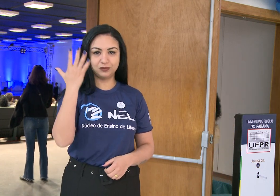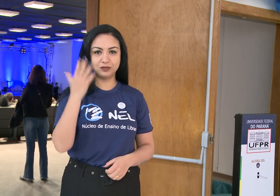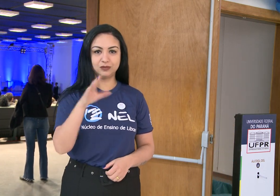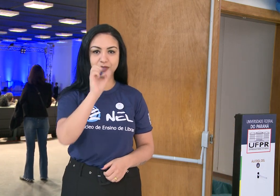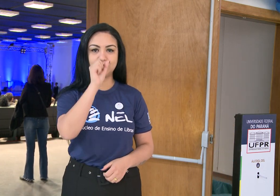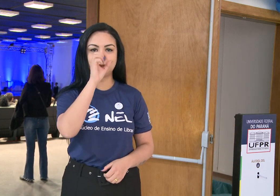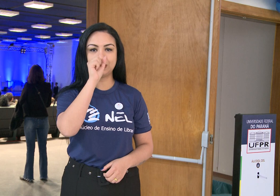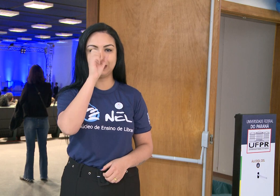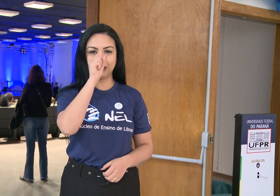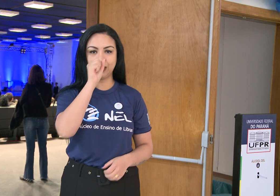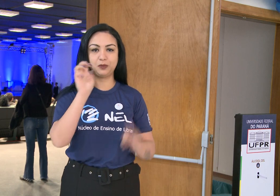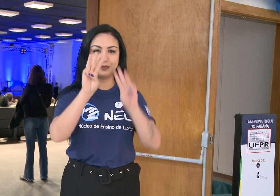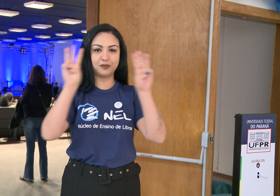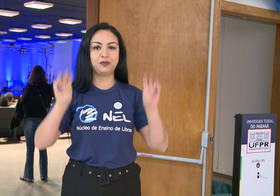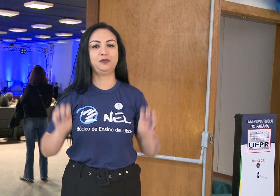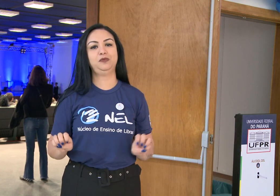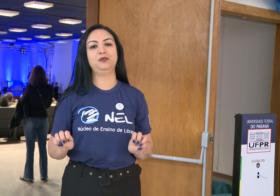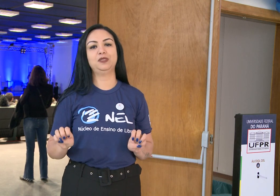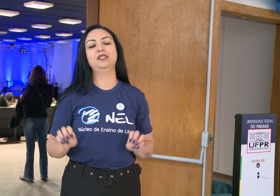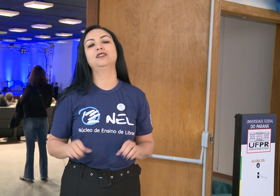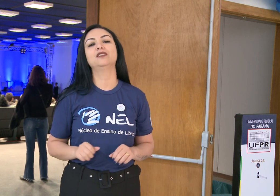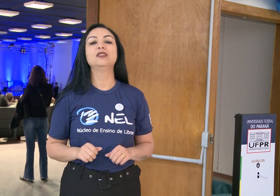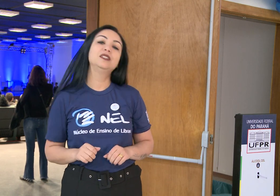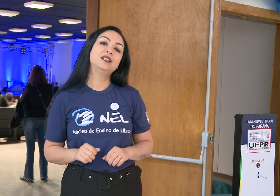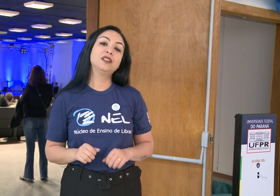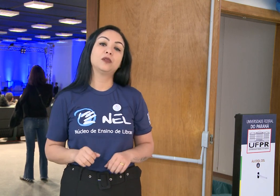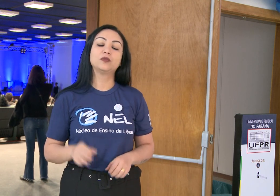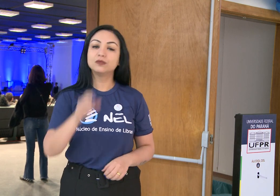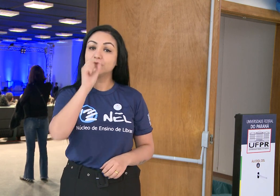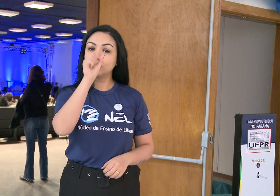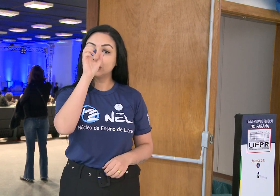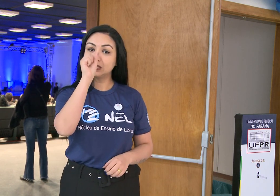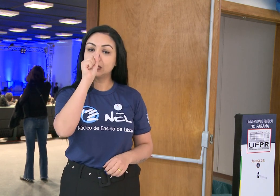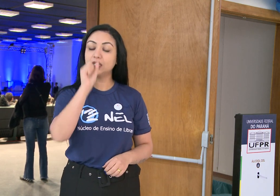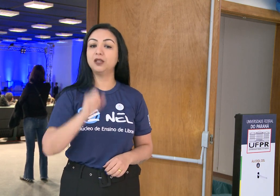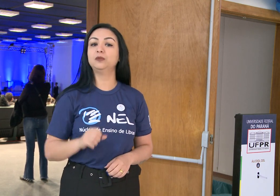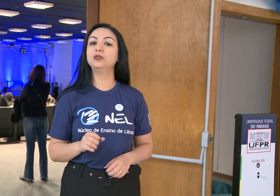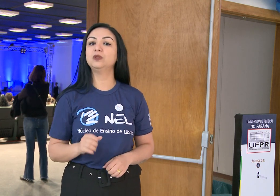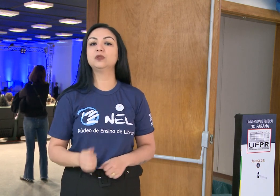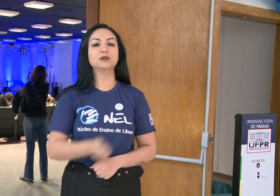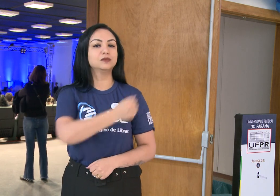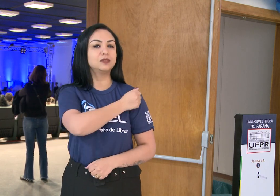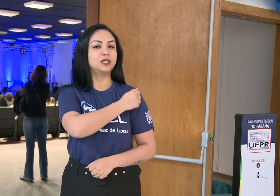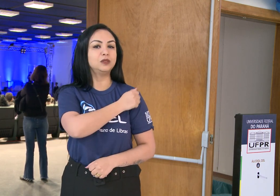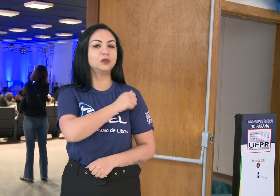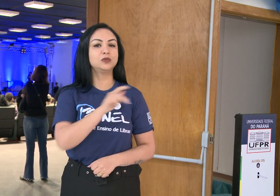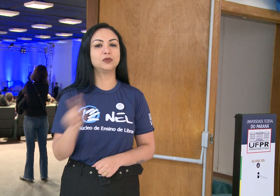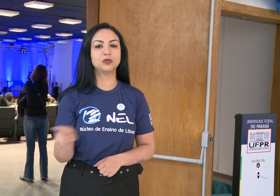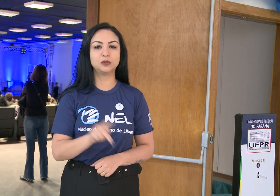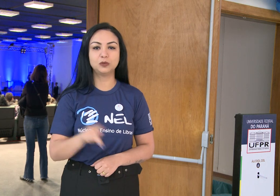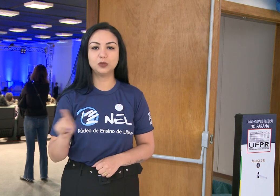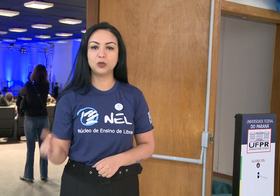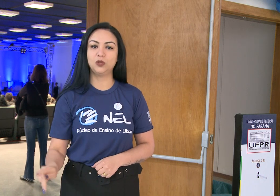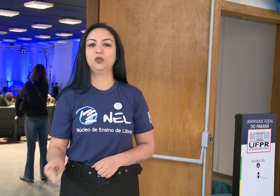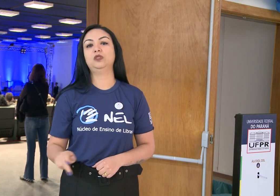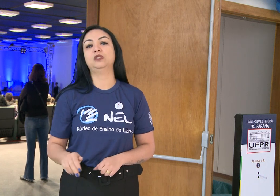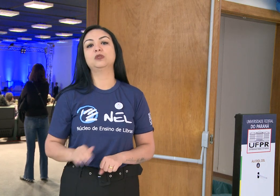Acontece aos sábados aqui na Federal. Aos sábados, os alunos e professores